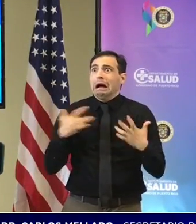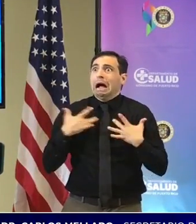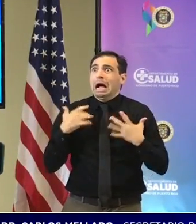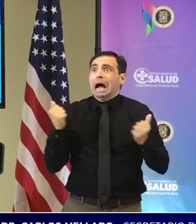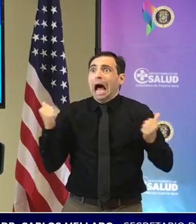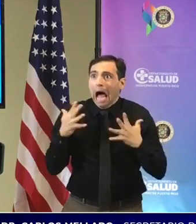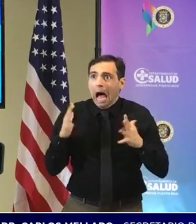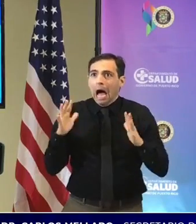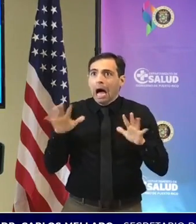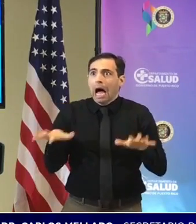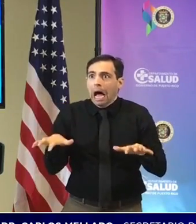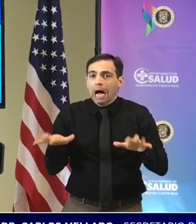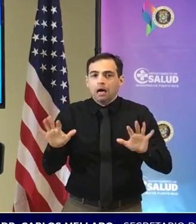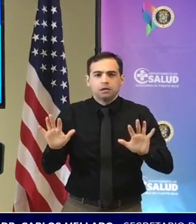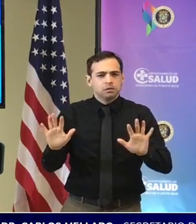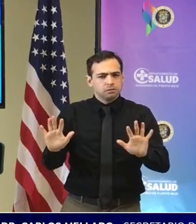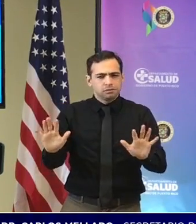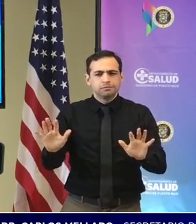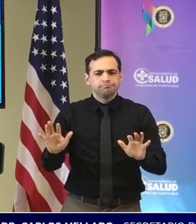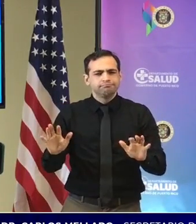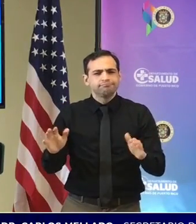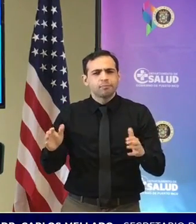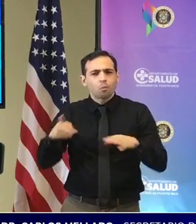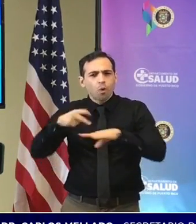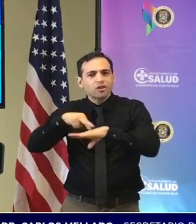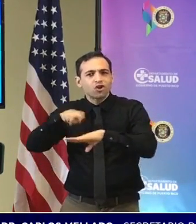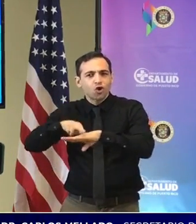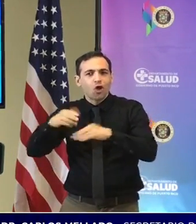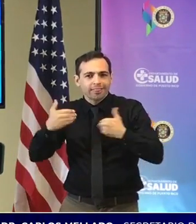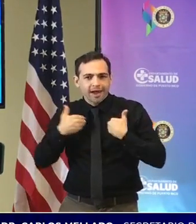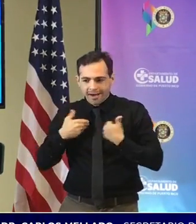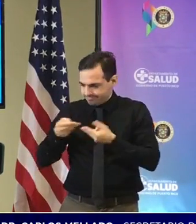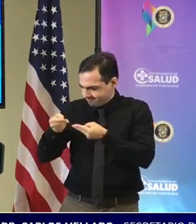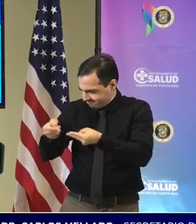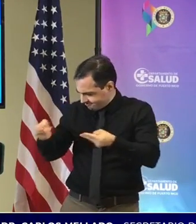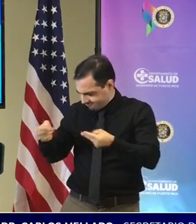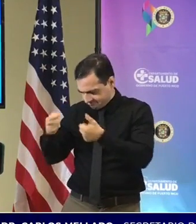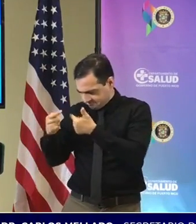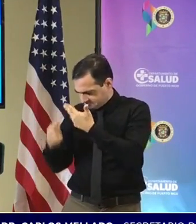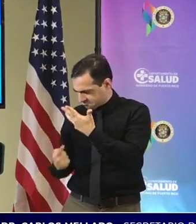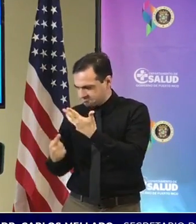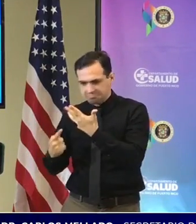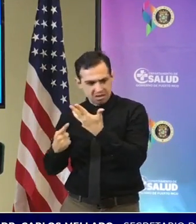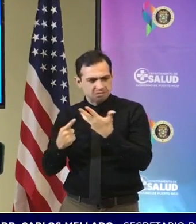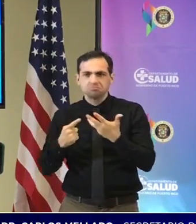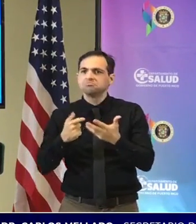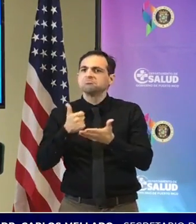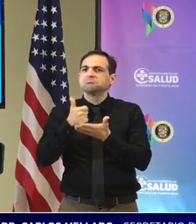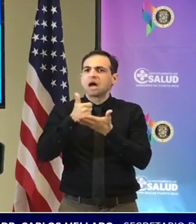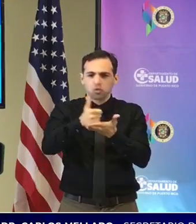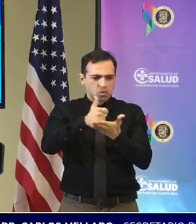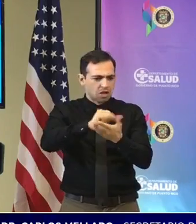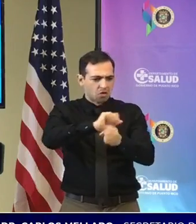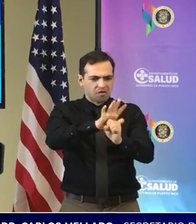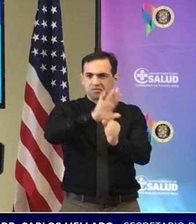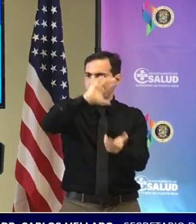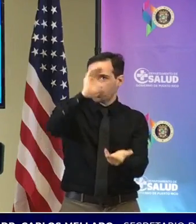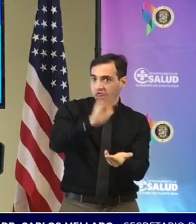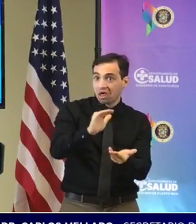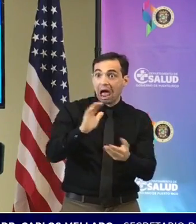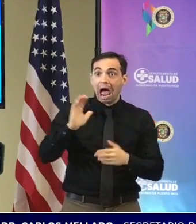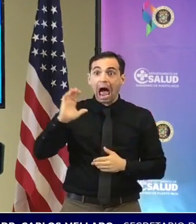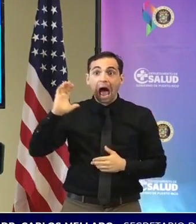nosotros tenemos las herramientas las herramientas para trabajar el COVID ya superamos la variante delta superamos el COVID cuando